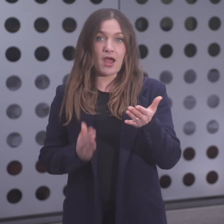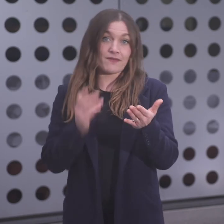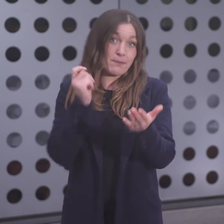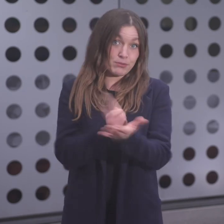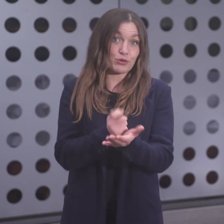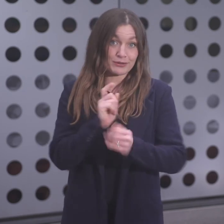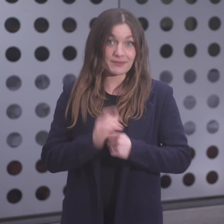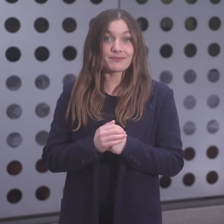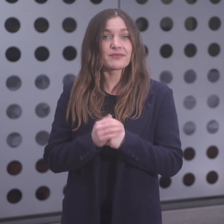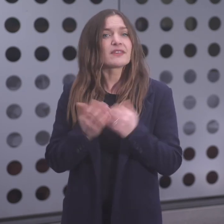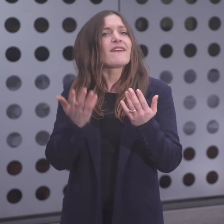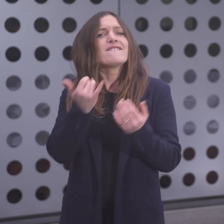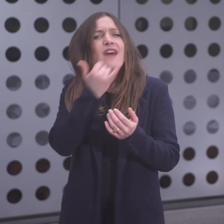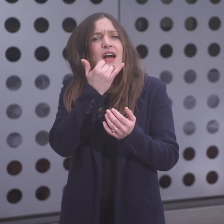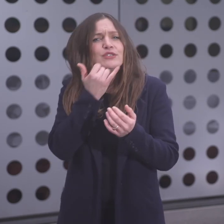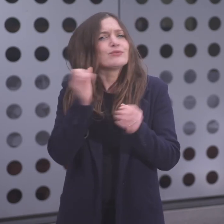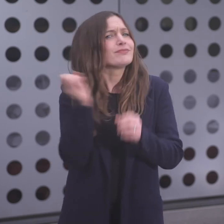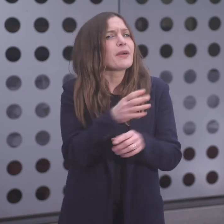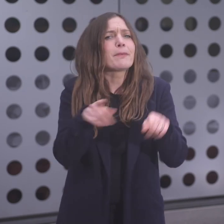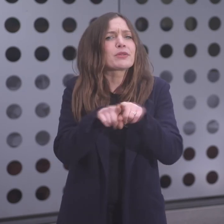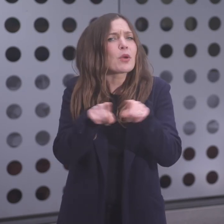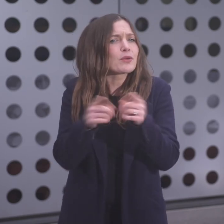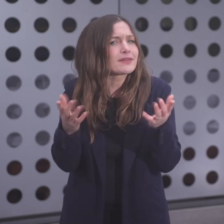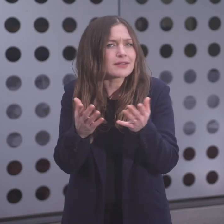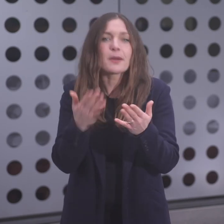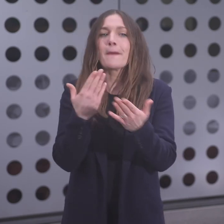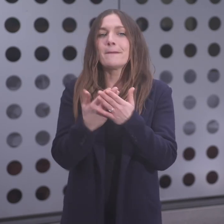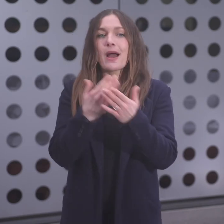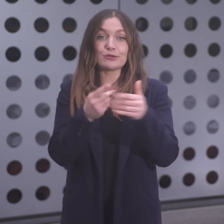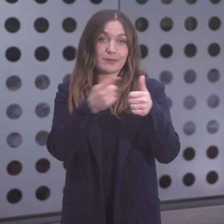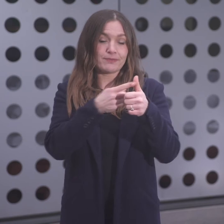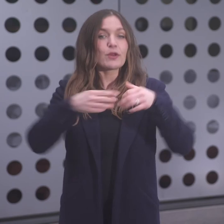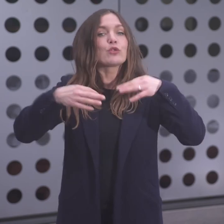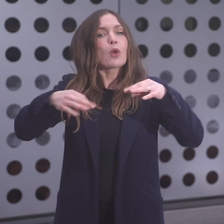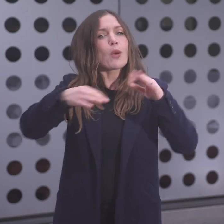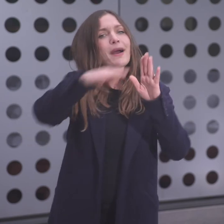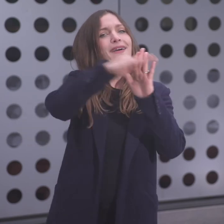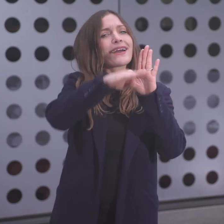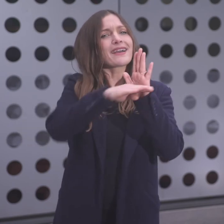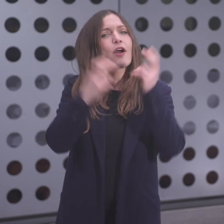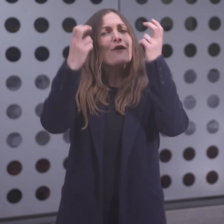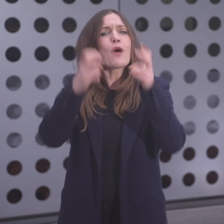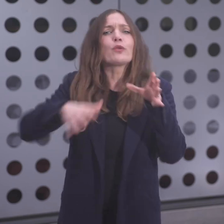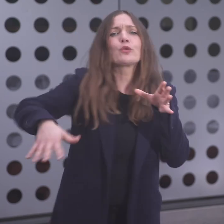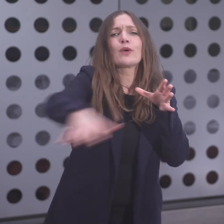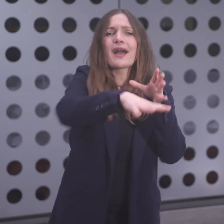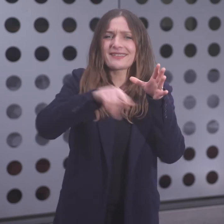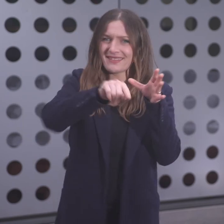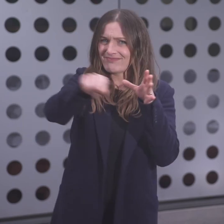kann mit einem Bußgeld bestraft werden. Aber was bedeutet Falsch Entsorgen? Wenn man den Abfall